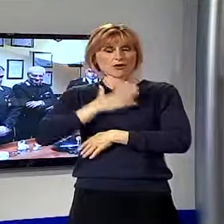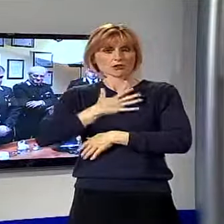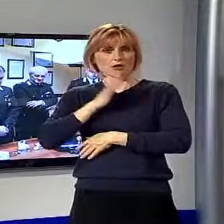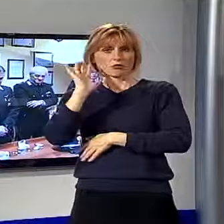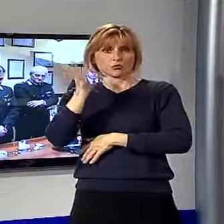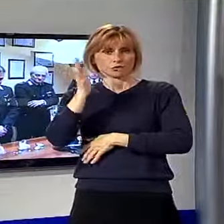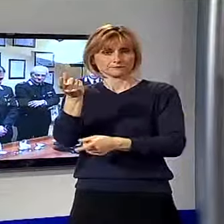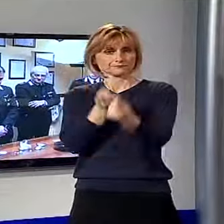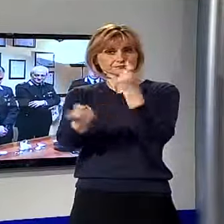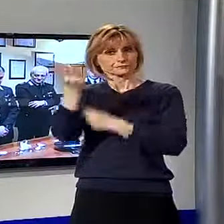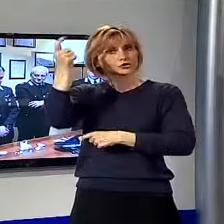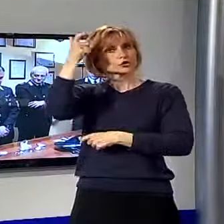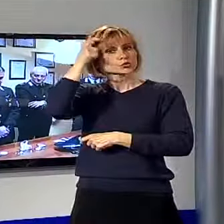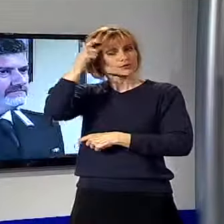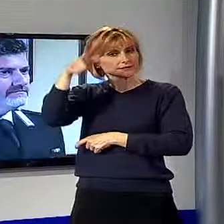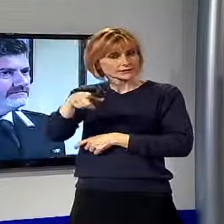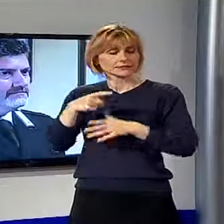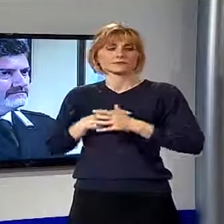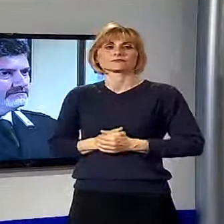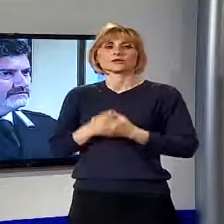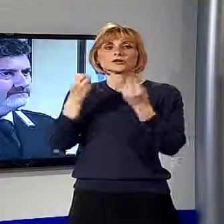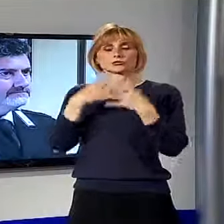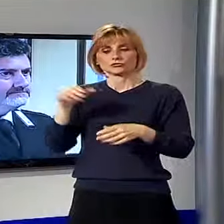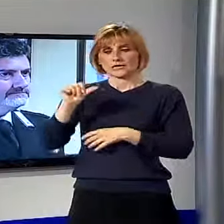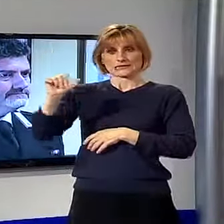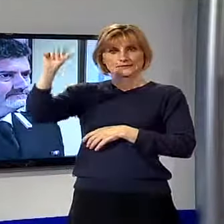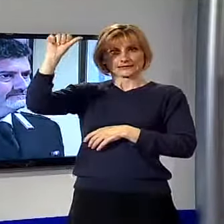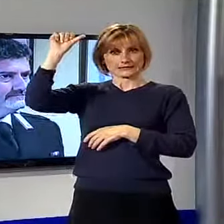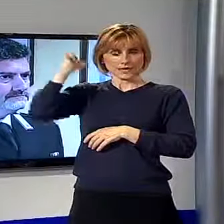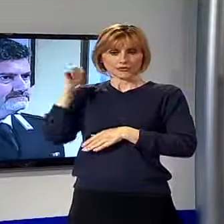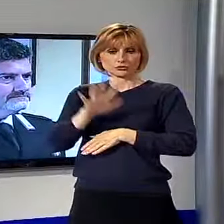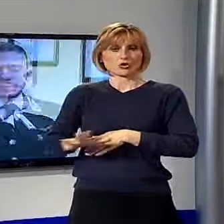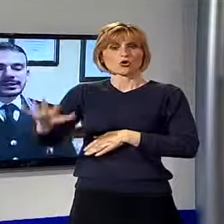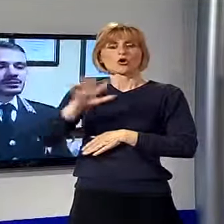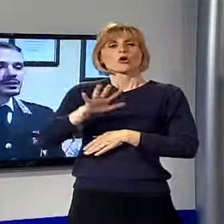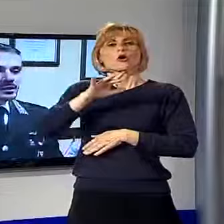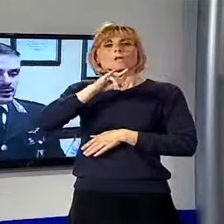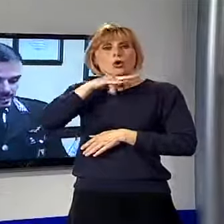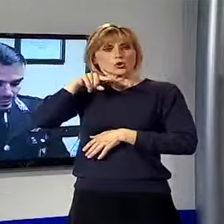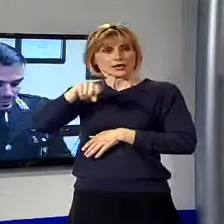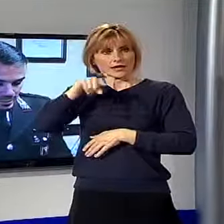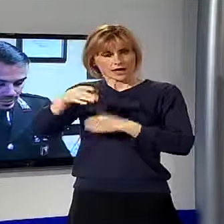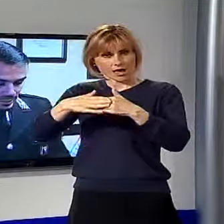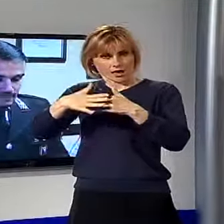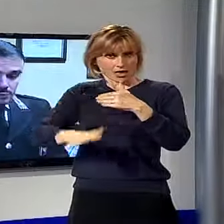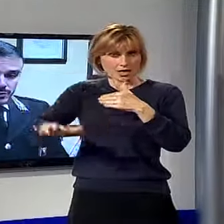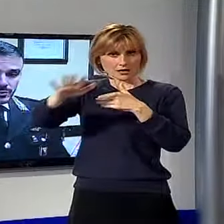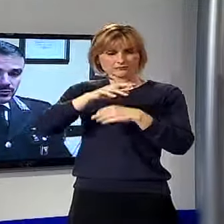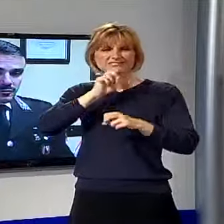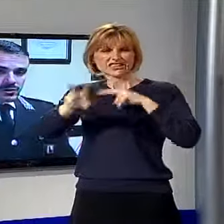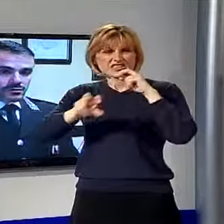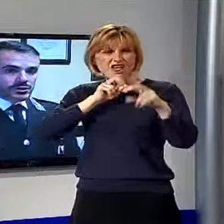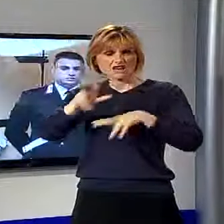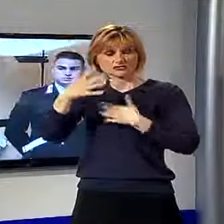anni di origini tunisine. Il fatto è venuto sabato nella zona del Padule sulla base di una segnalazione di un via vai